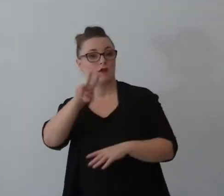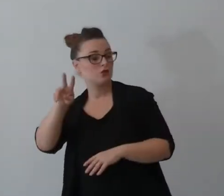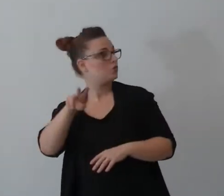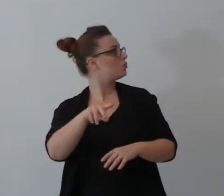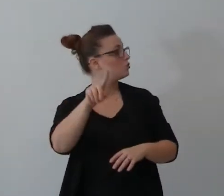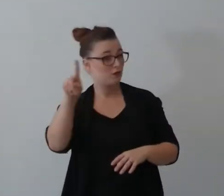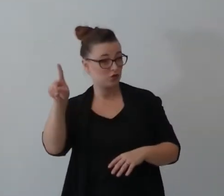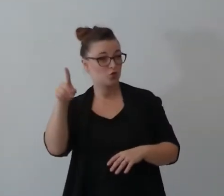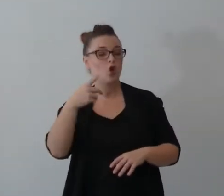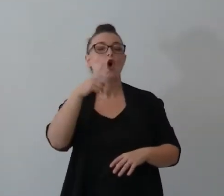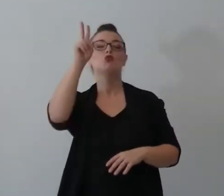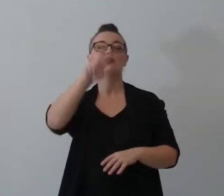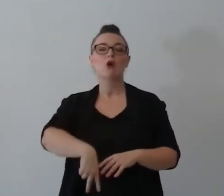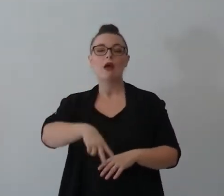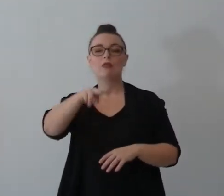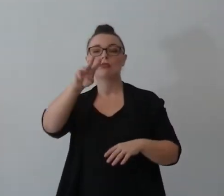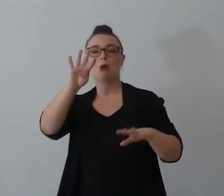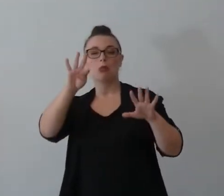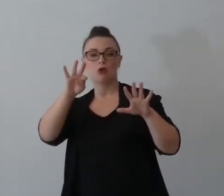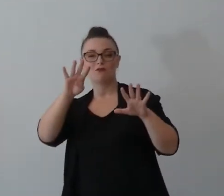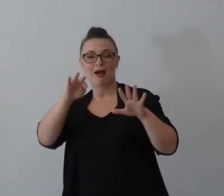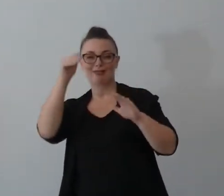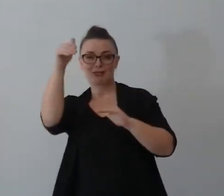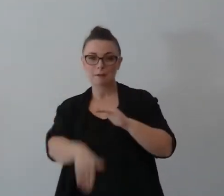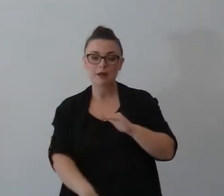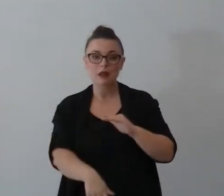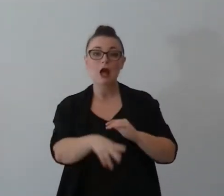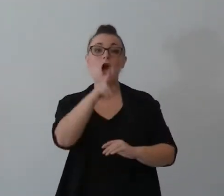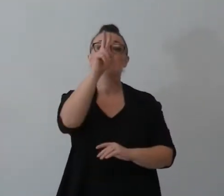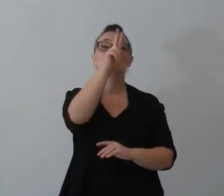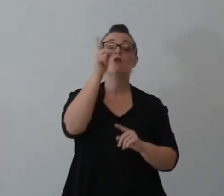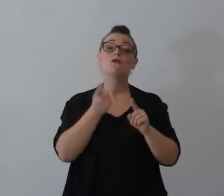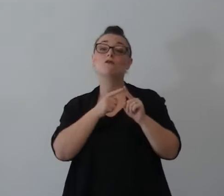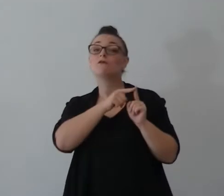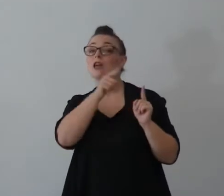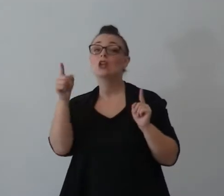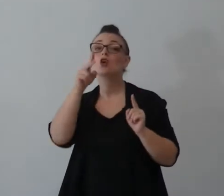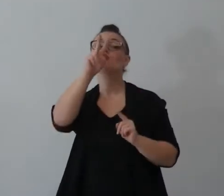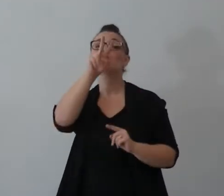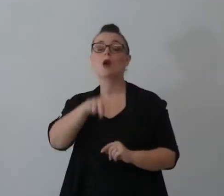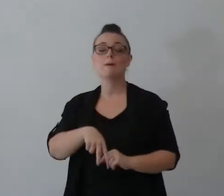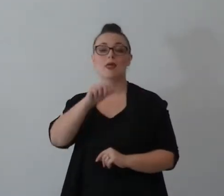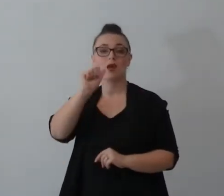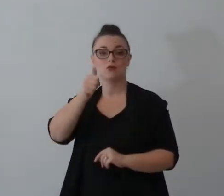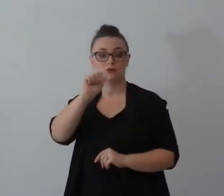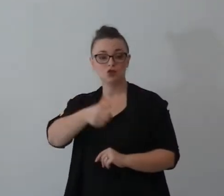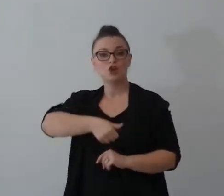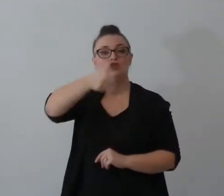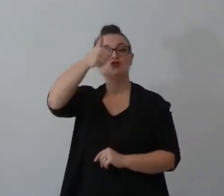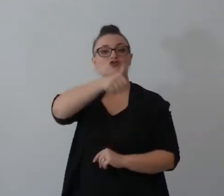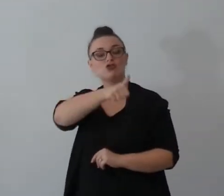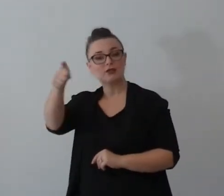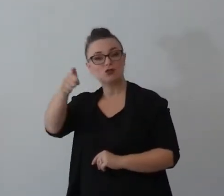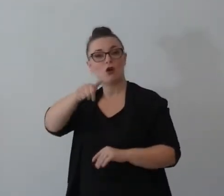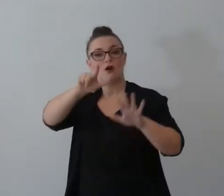290 mila nel 2011 sono scesi a 170 mila i